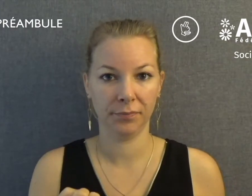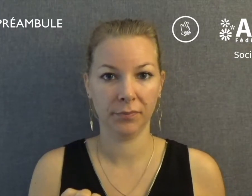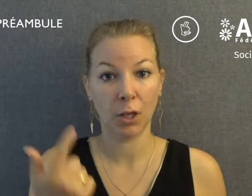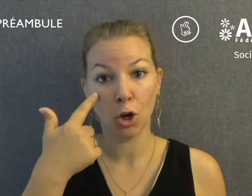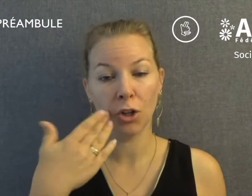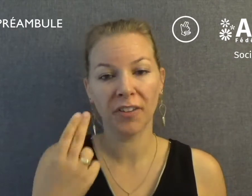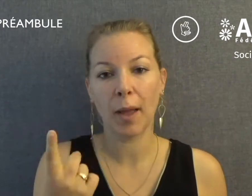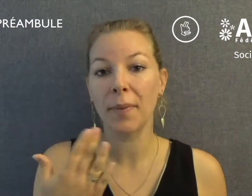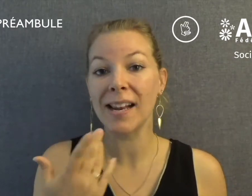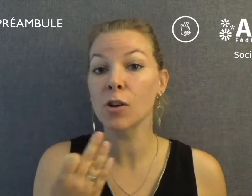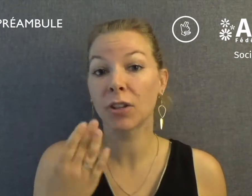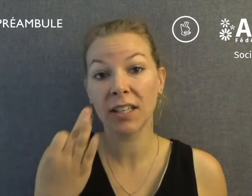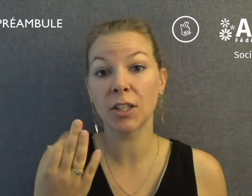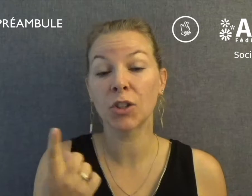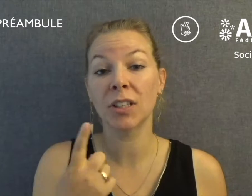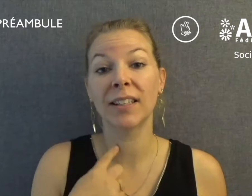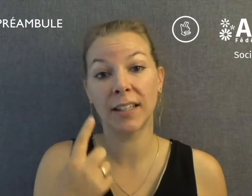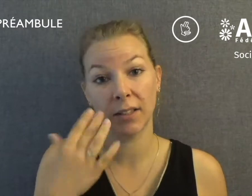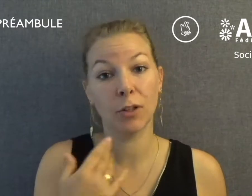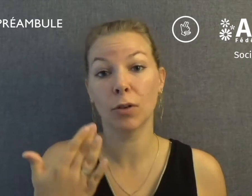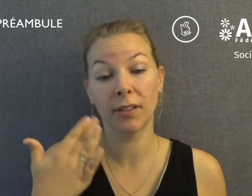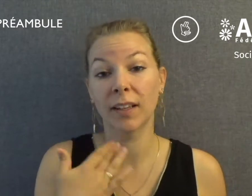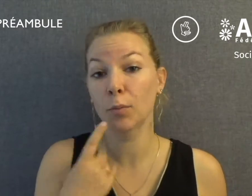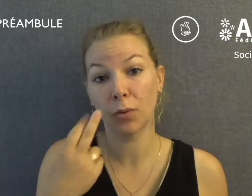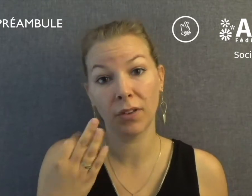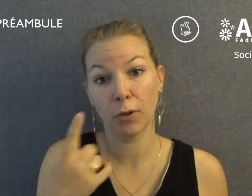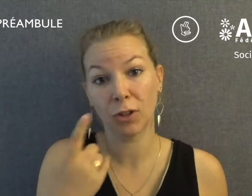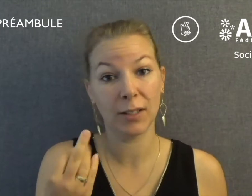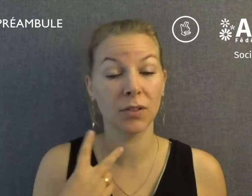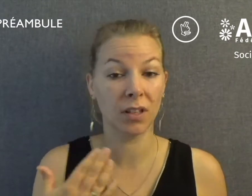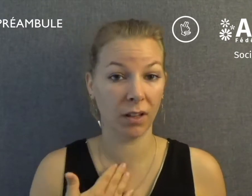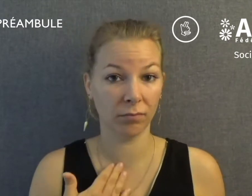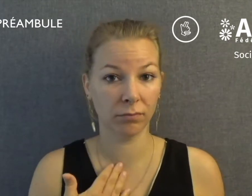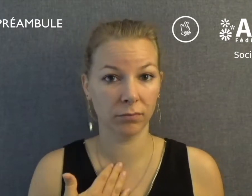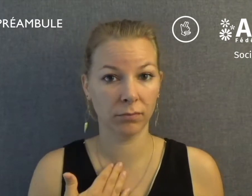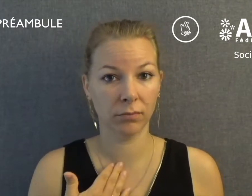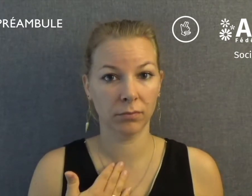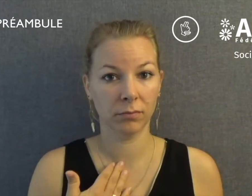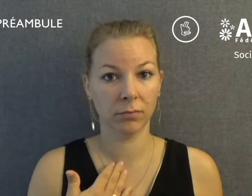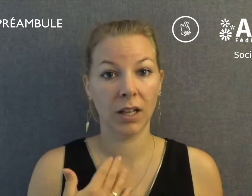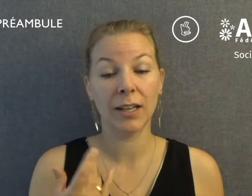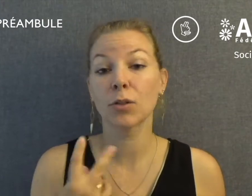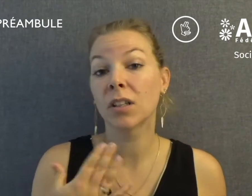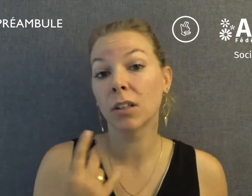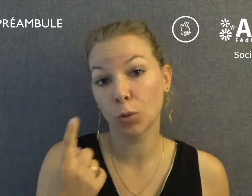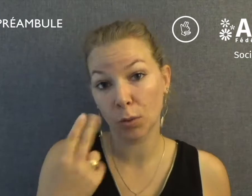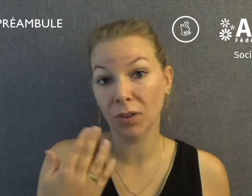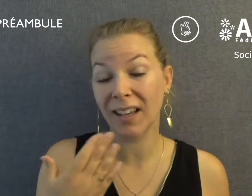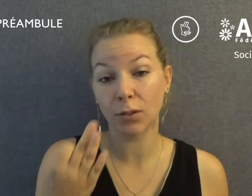Le handicap est la reconnaissance des difficultés pour vivre dans la société. La société doit donc être